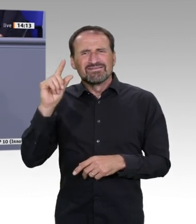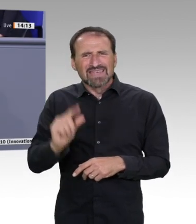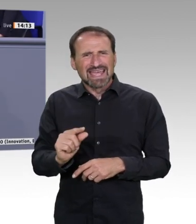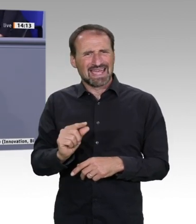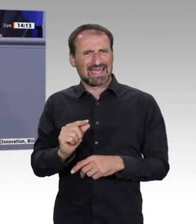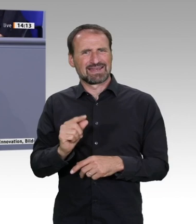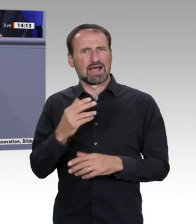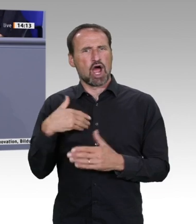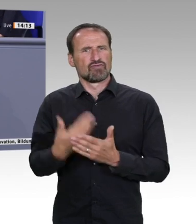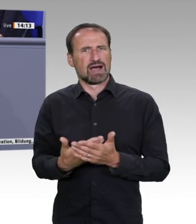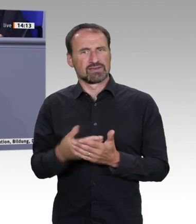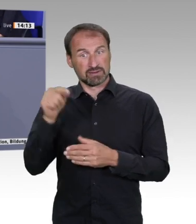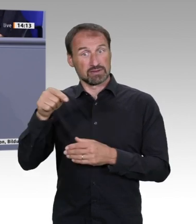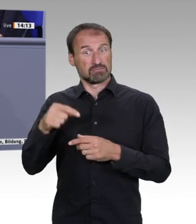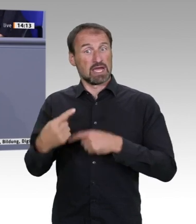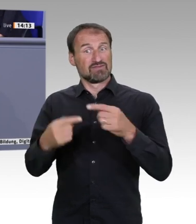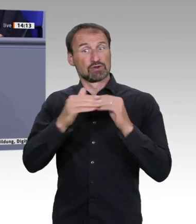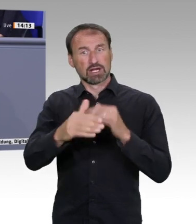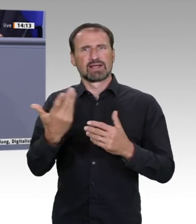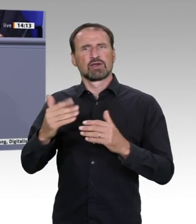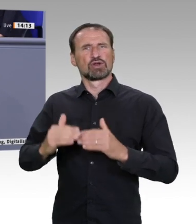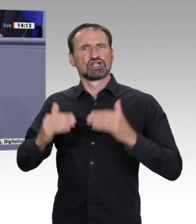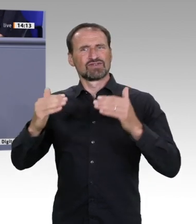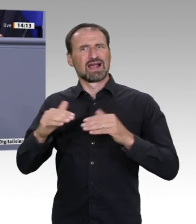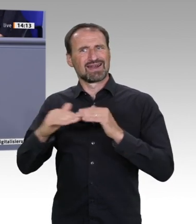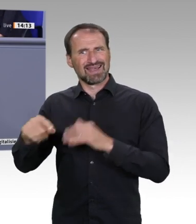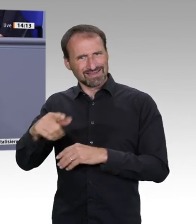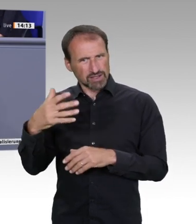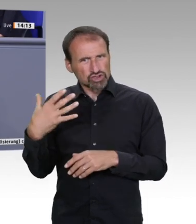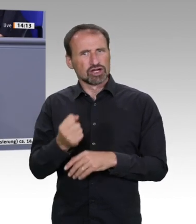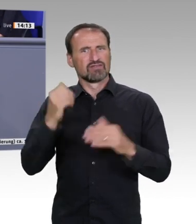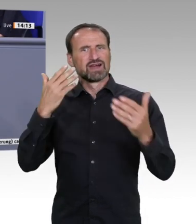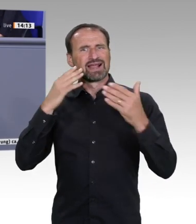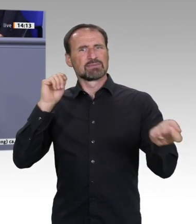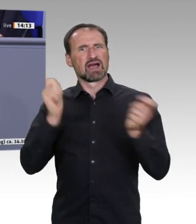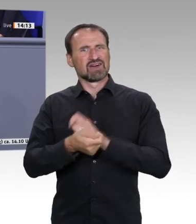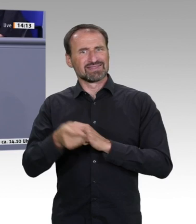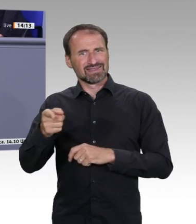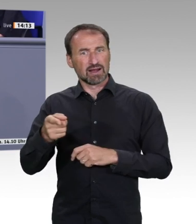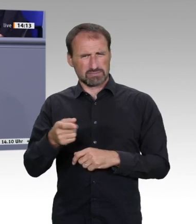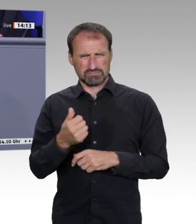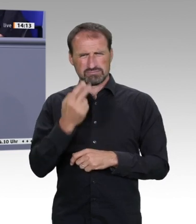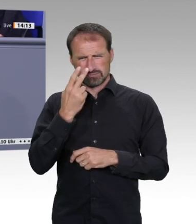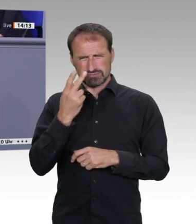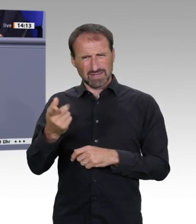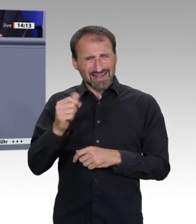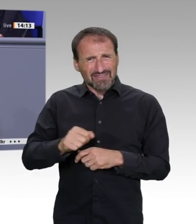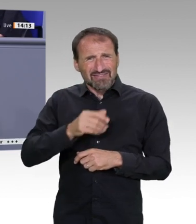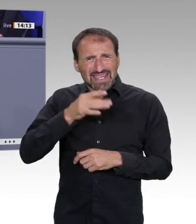Haushalte in Afrika keine Steckdose haben. Jetzt haben wir einen immensen Bevölkerungszuwachs in Afrika. Derzeit sind